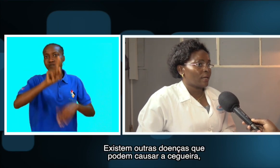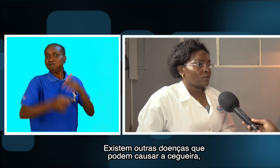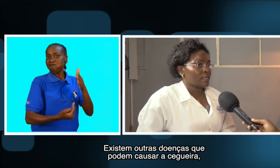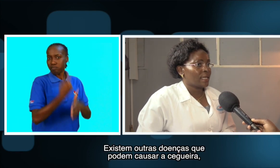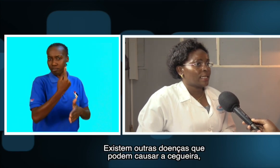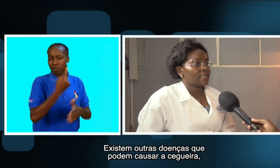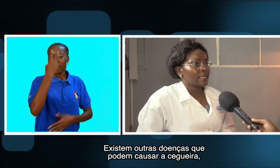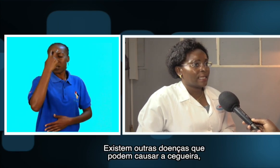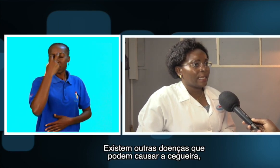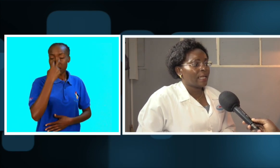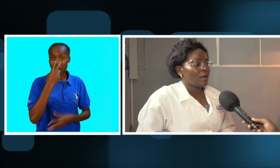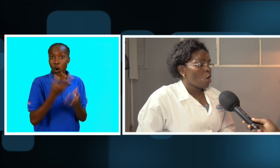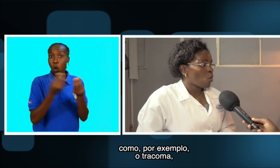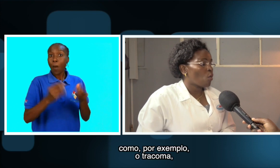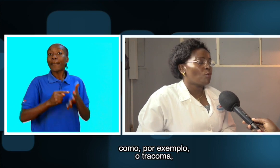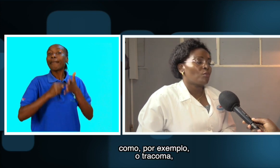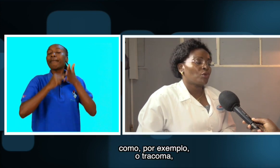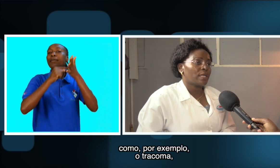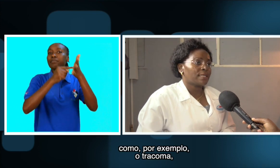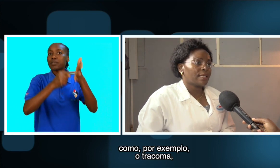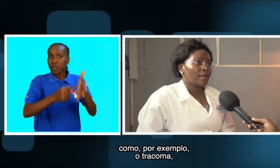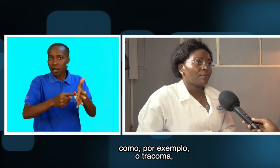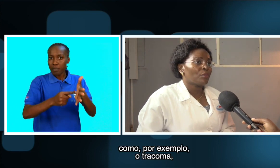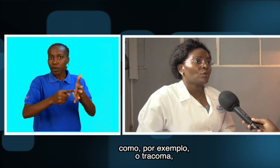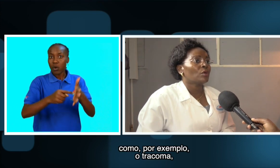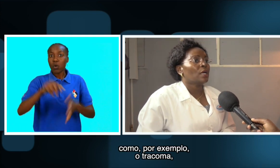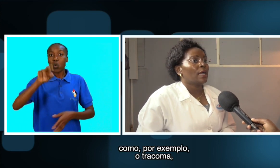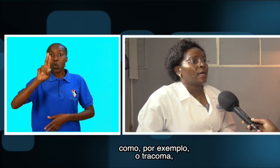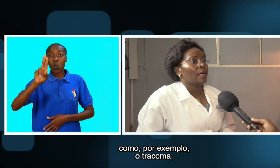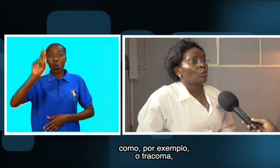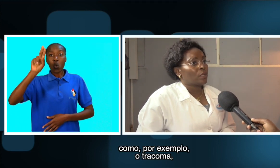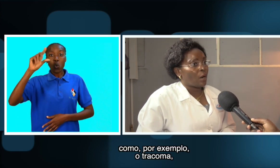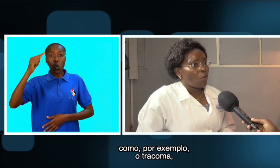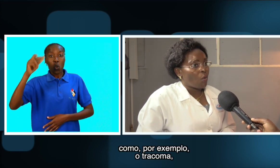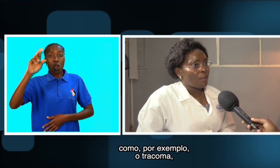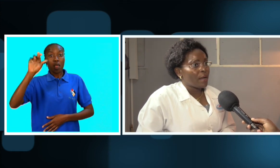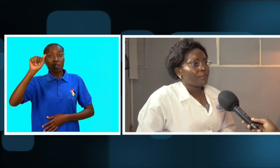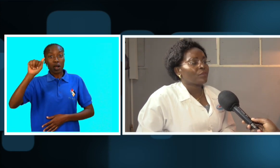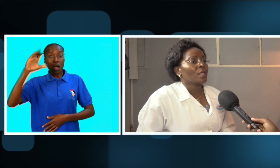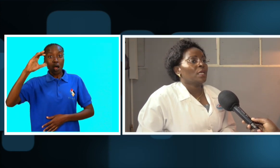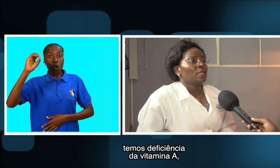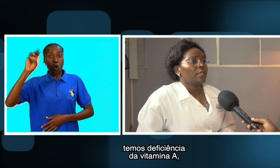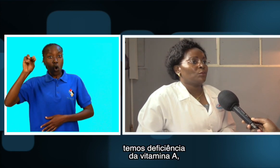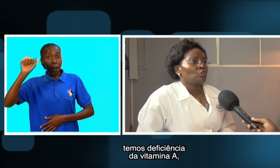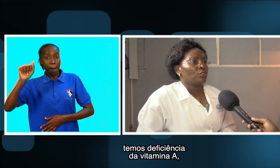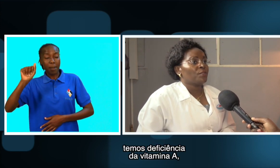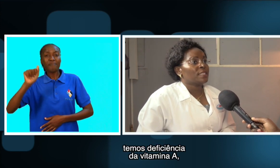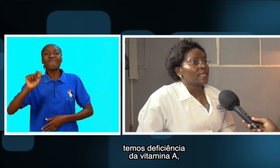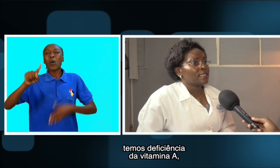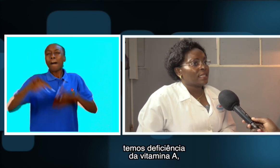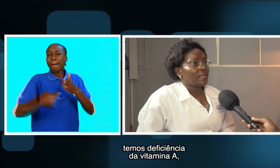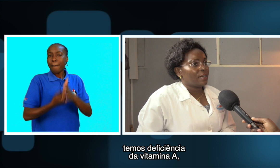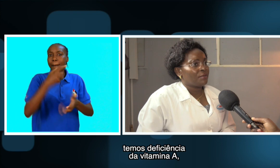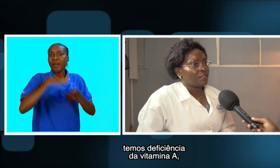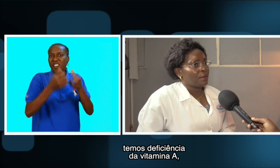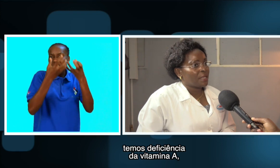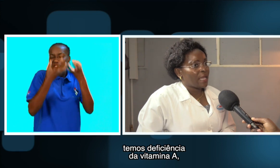causar cegueira. Como, por exemplo, o tracoma. Temos deficiência da vitamina